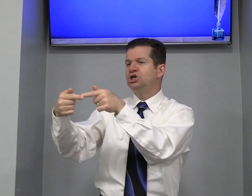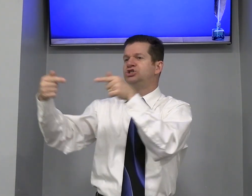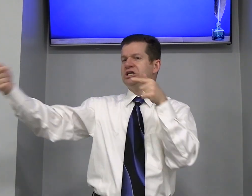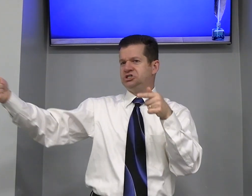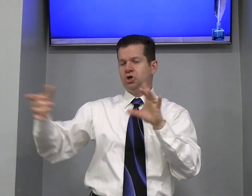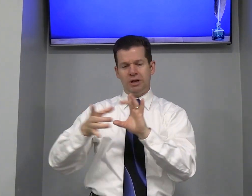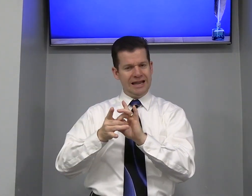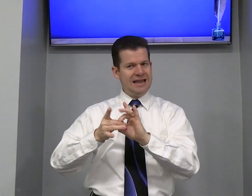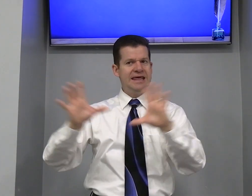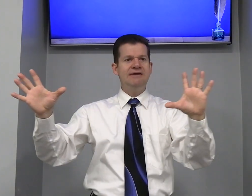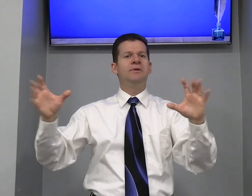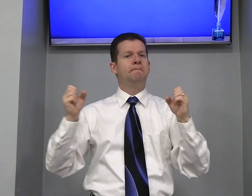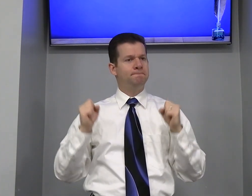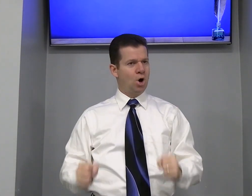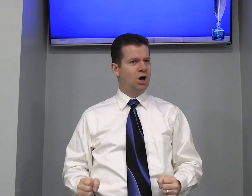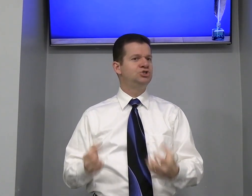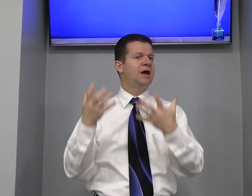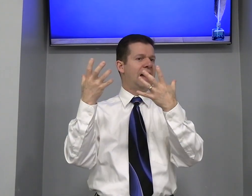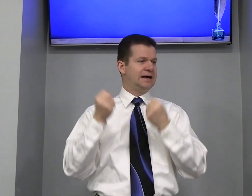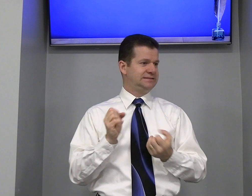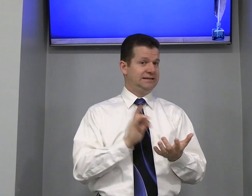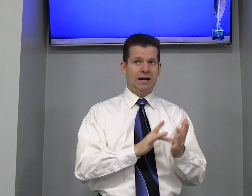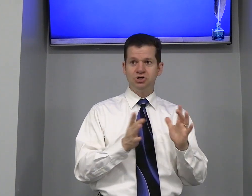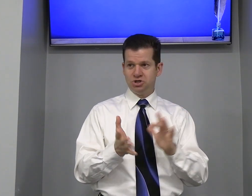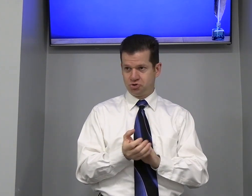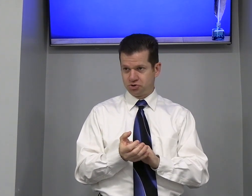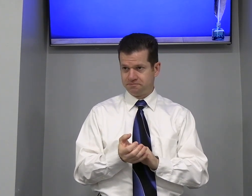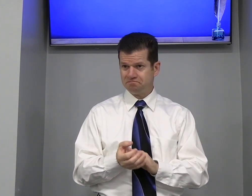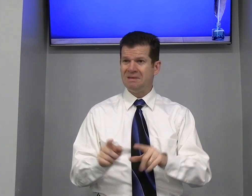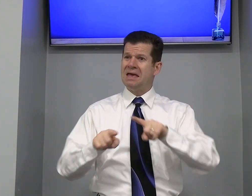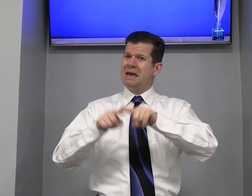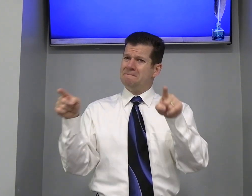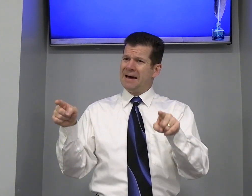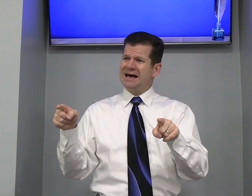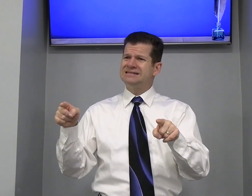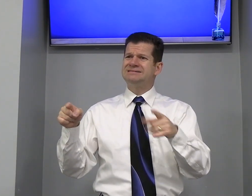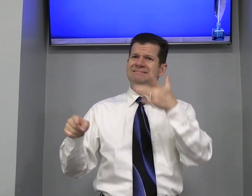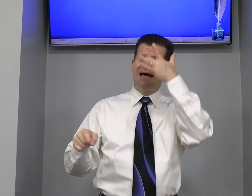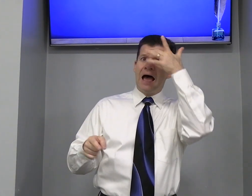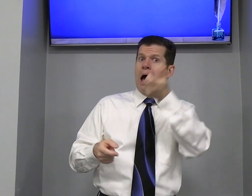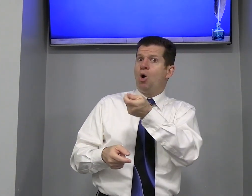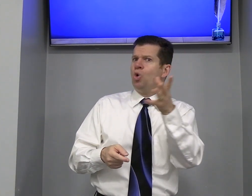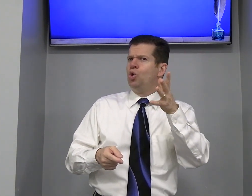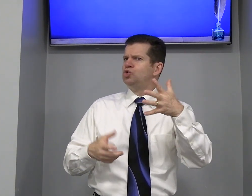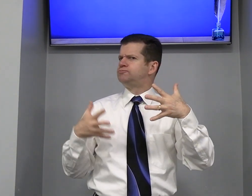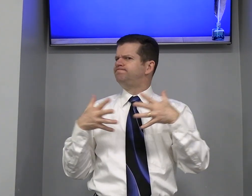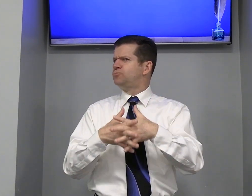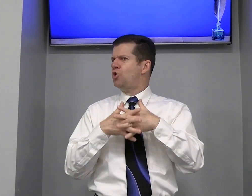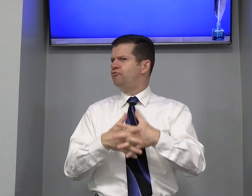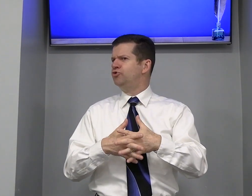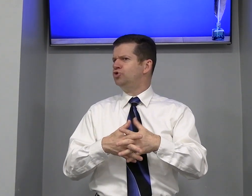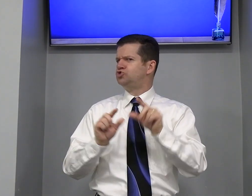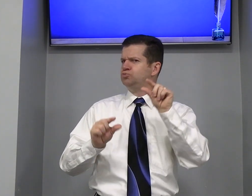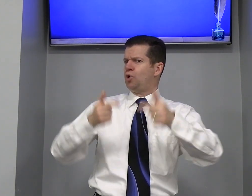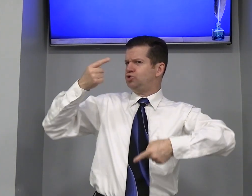Gentil Livre Pode aceitar Jesus Mas Alguns Confusos Um pouco